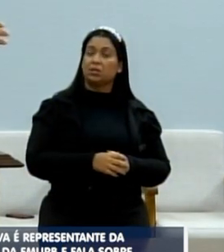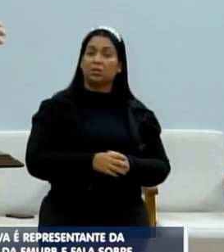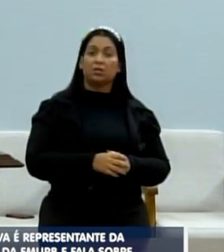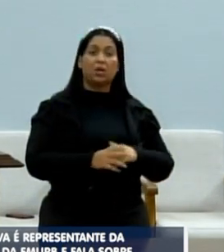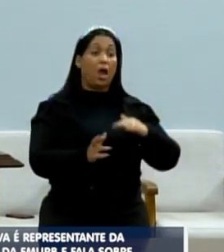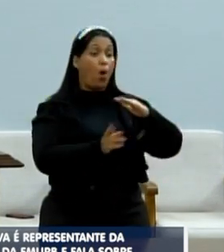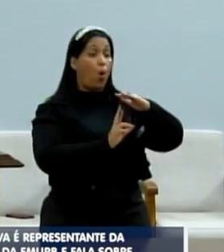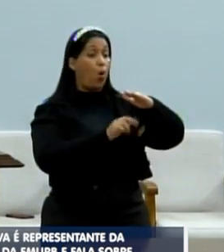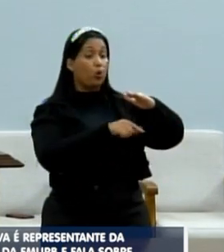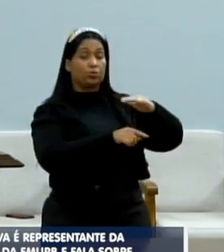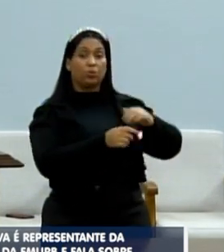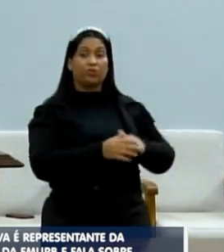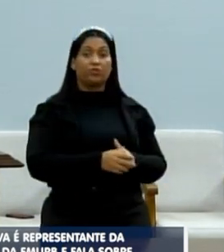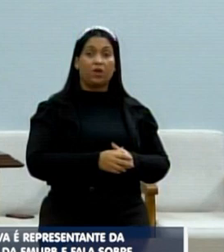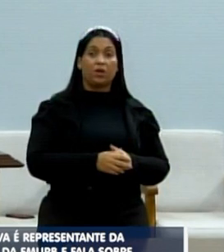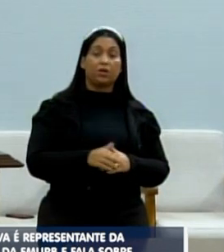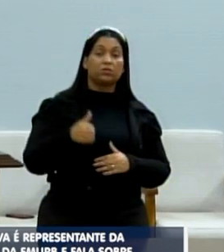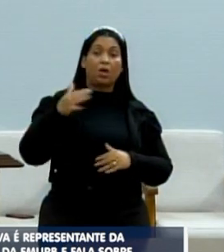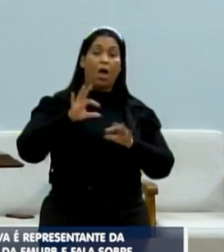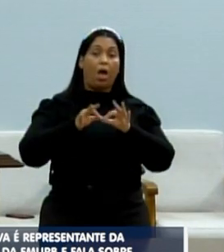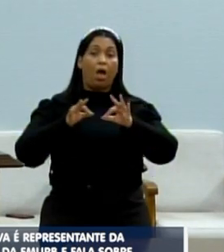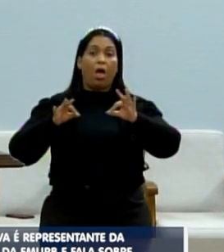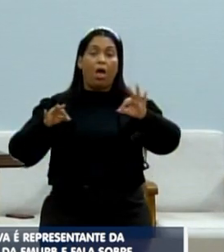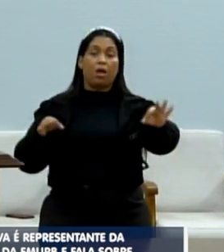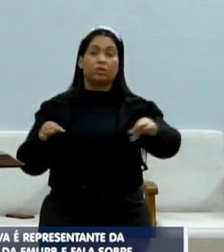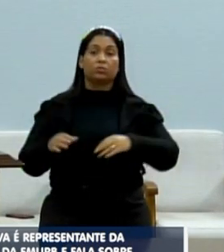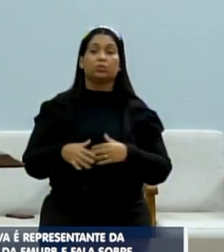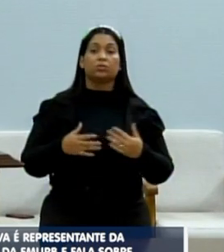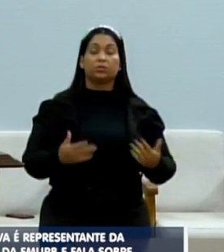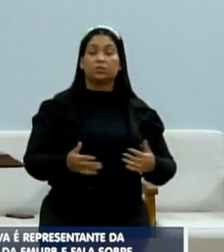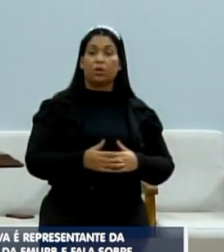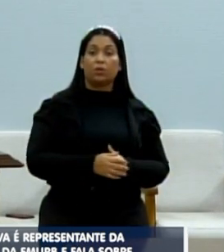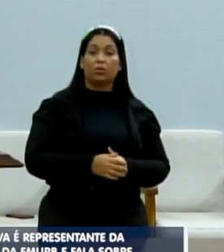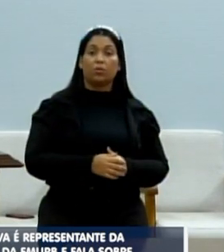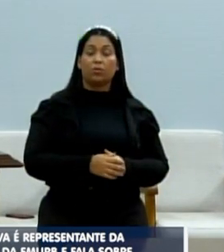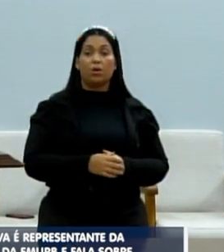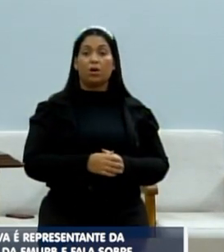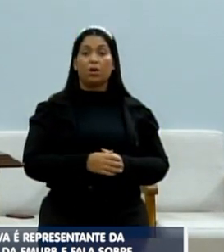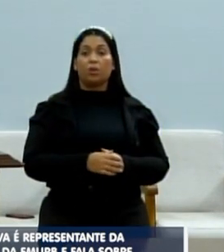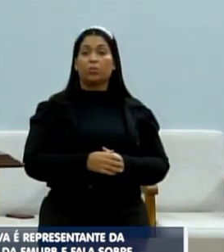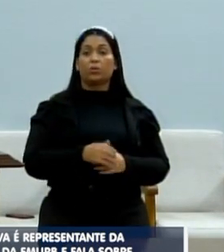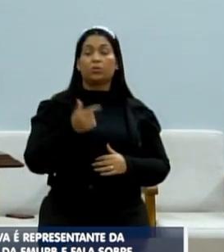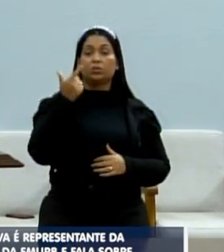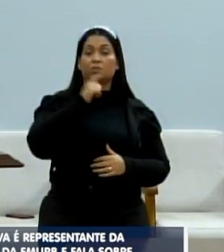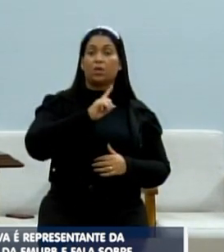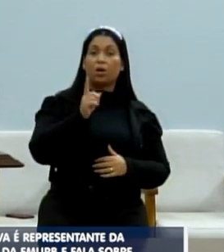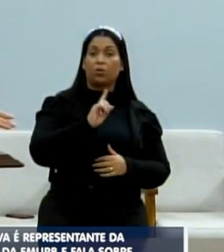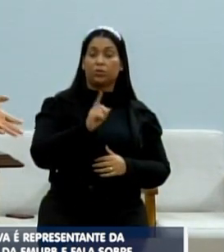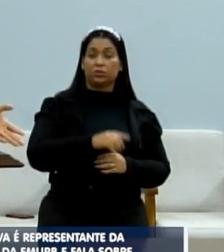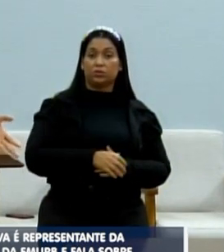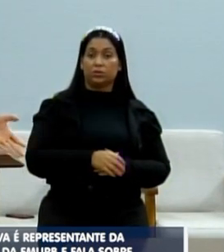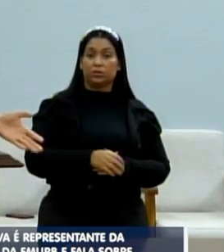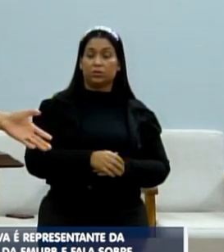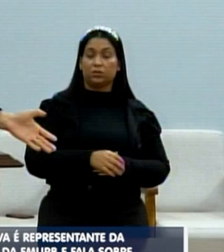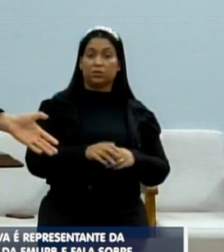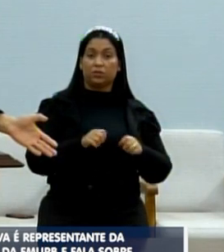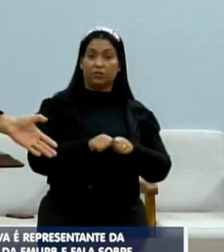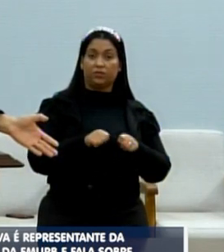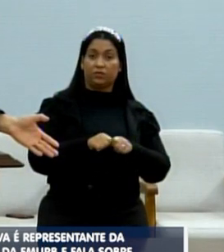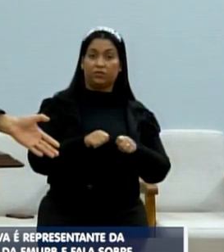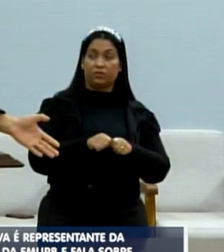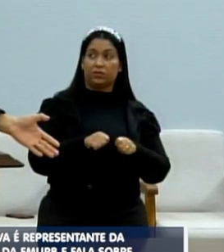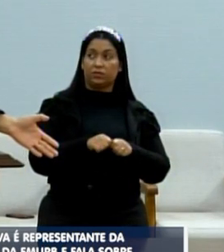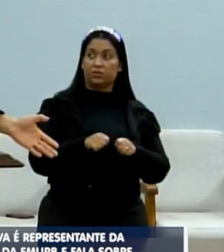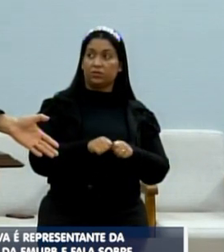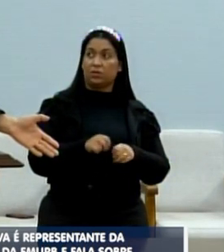rodoviária. gente está lá no terminal, aquela imensidão. A EMURB mal está conseguindo cumprir o posto de serviço que ela foi dada para ela poder